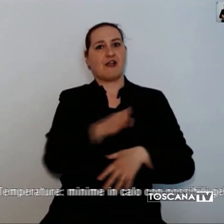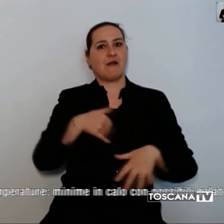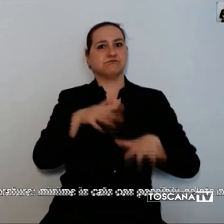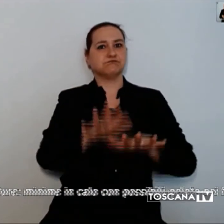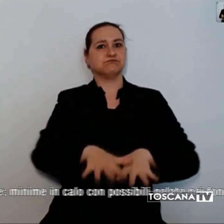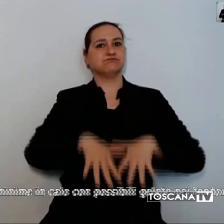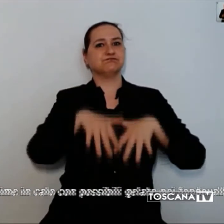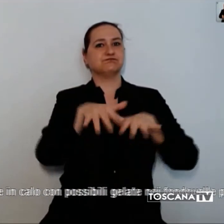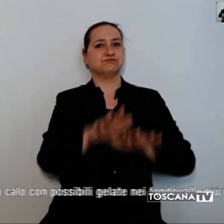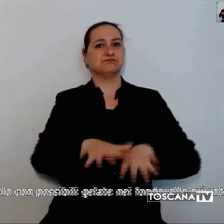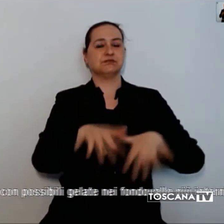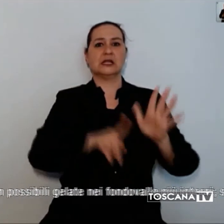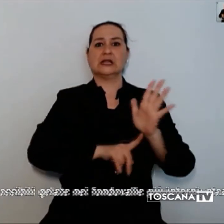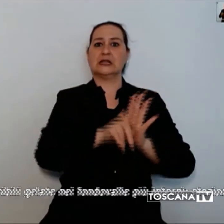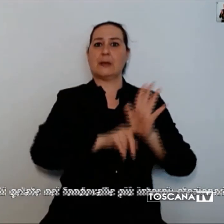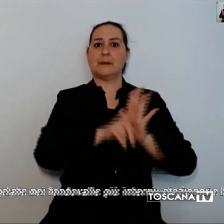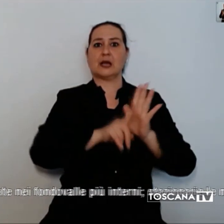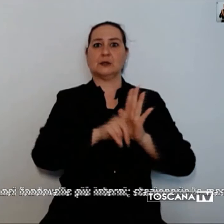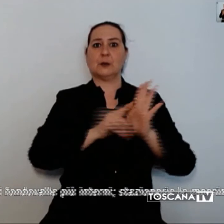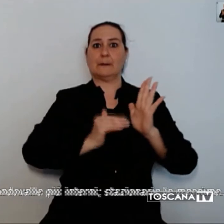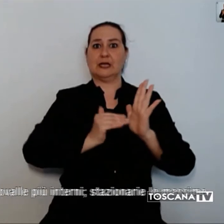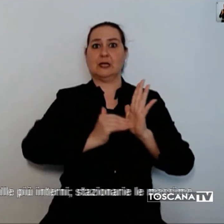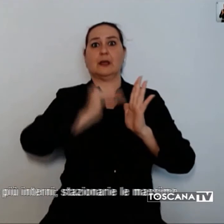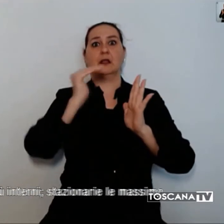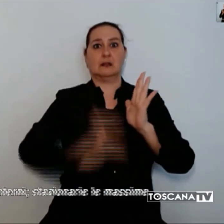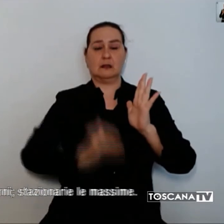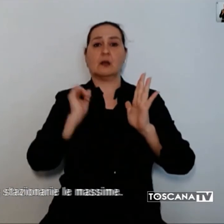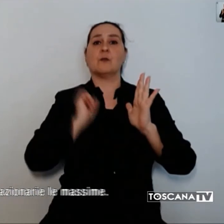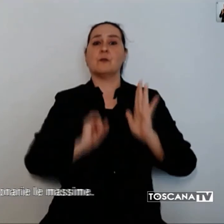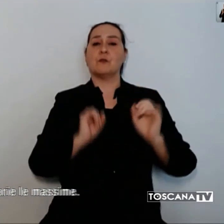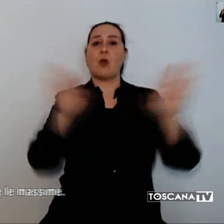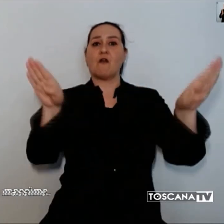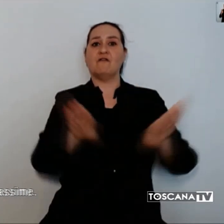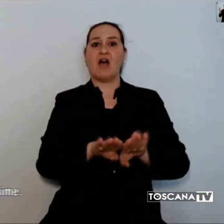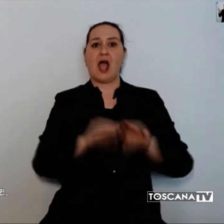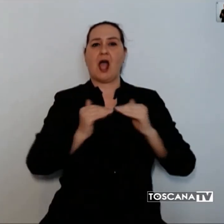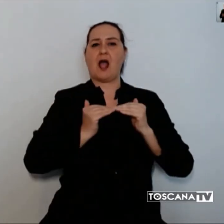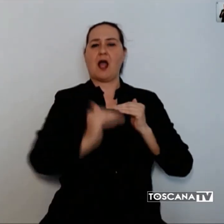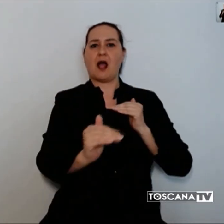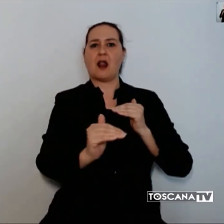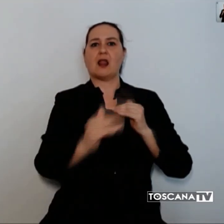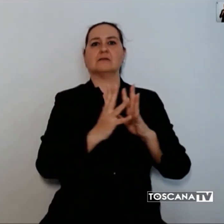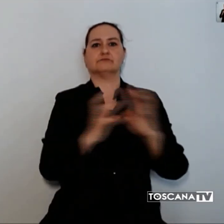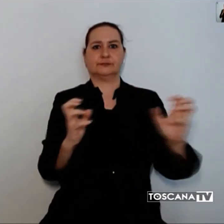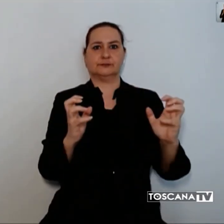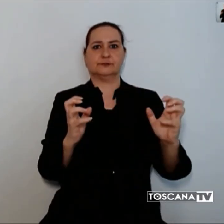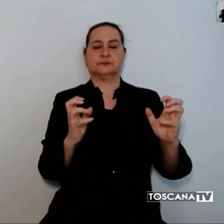minime in calo con possibili gelate nei fondovalle più interni invece le stazionarie